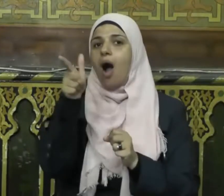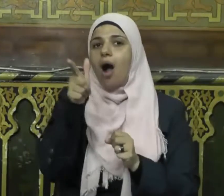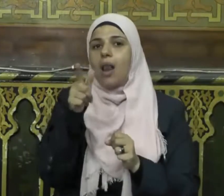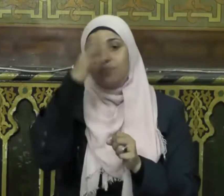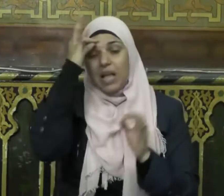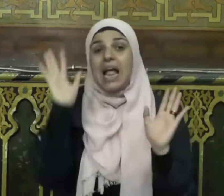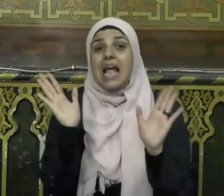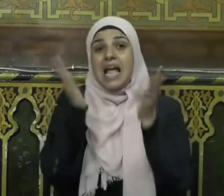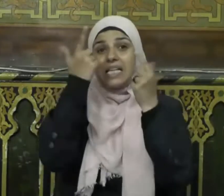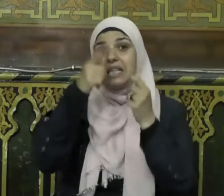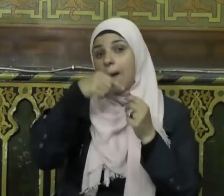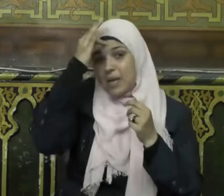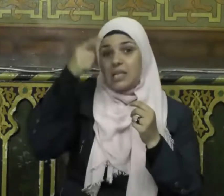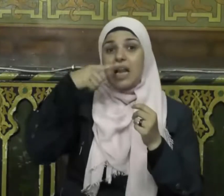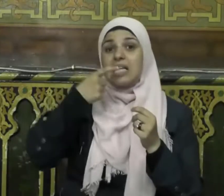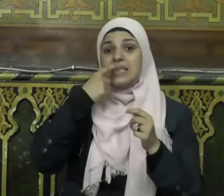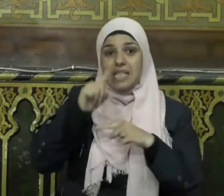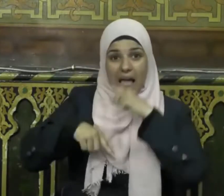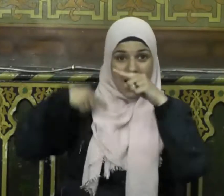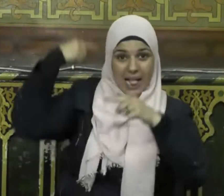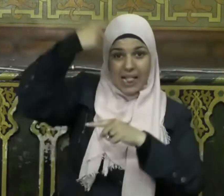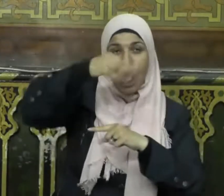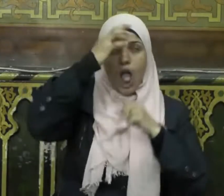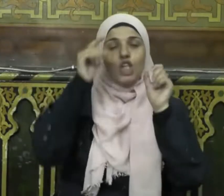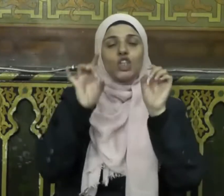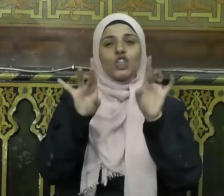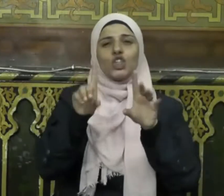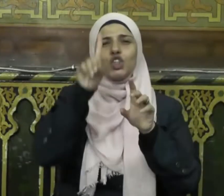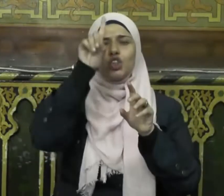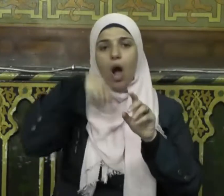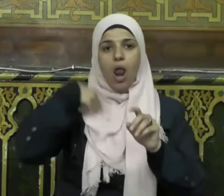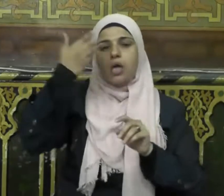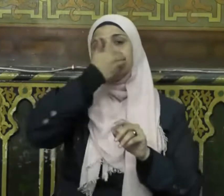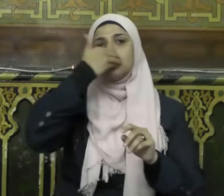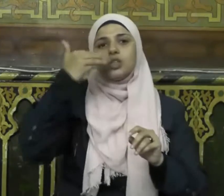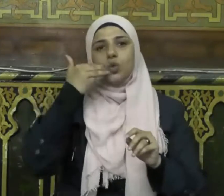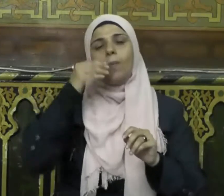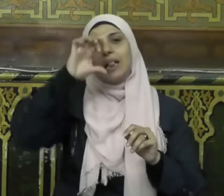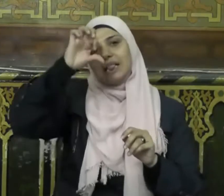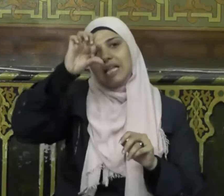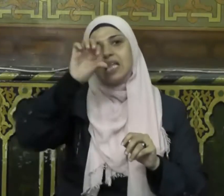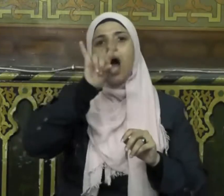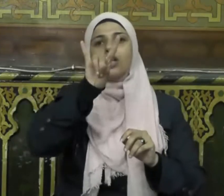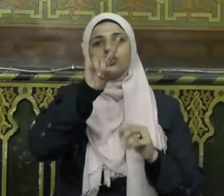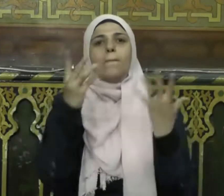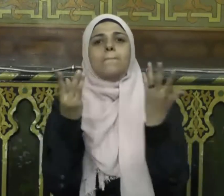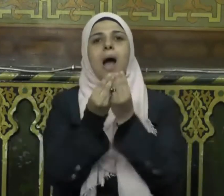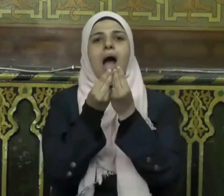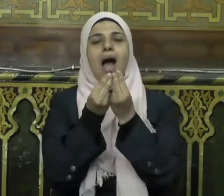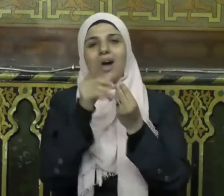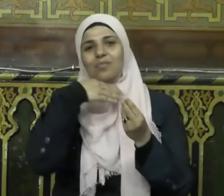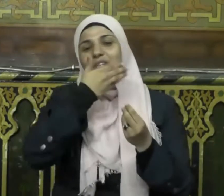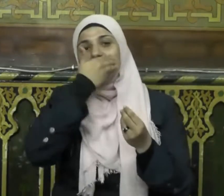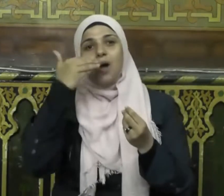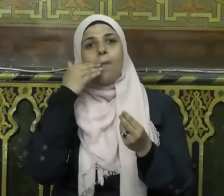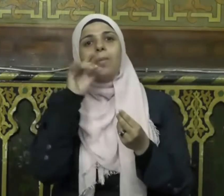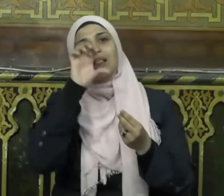كان العام المقبل إن شاء الله سمن التاسع أي سمن التاسع مع العاشر